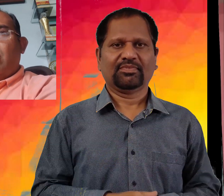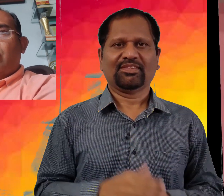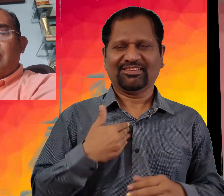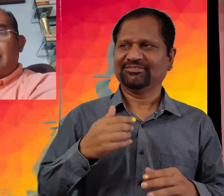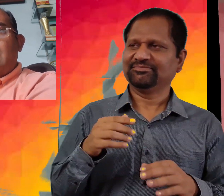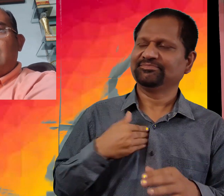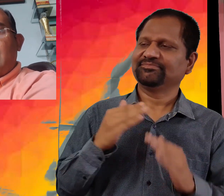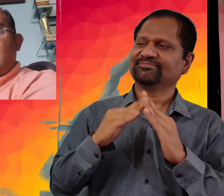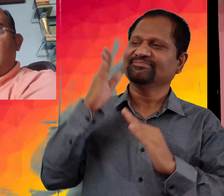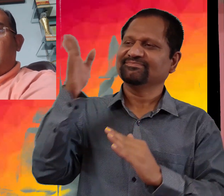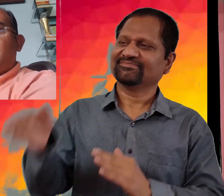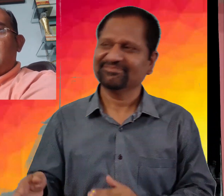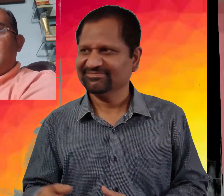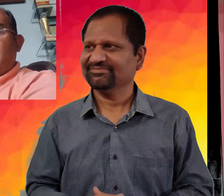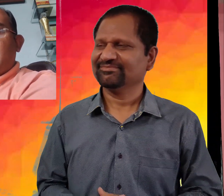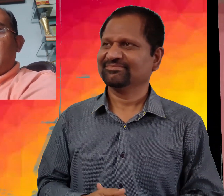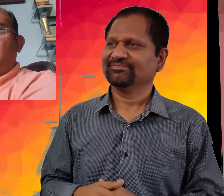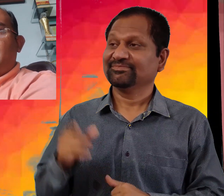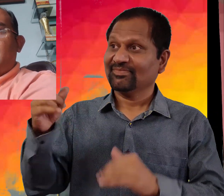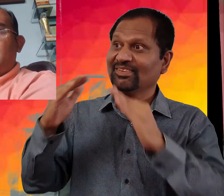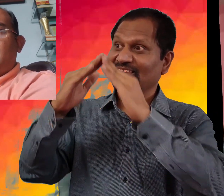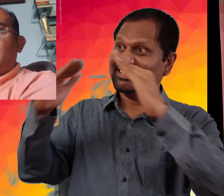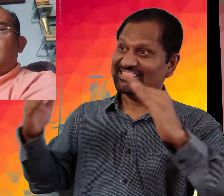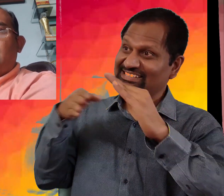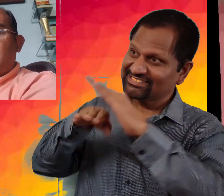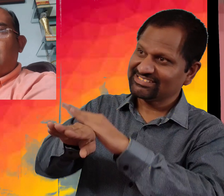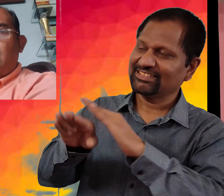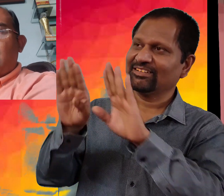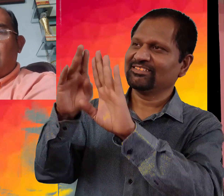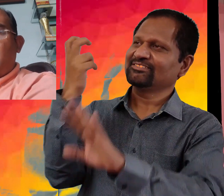ڈاکٹر اس گھر کے اندر گیا اس نے دروازے کے اوپر